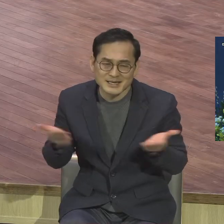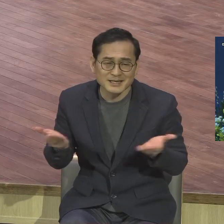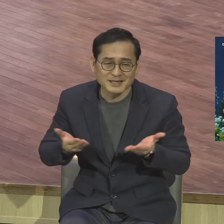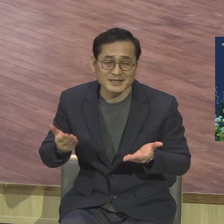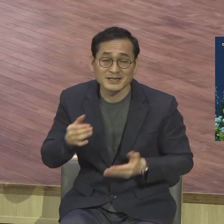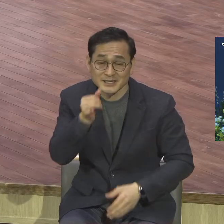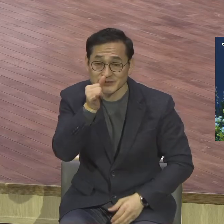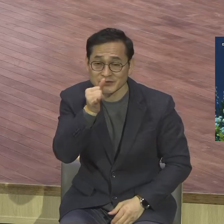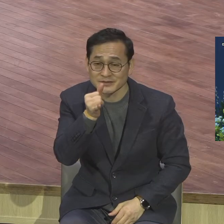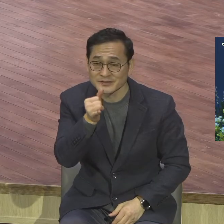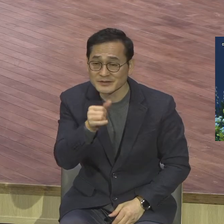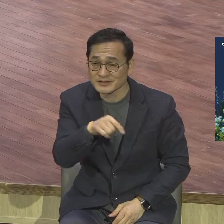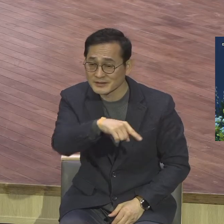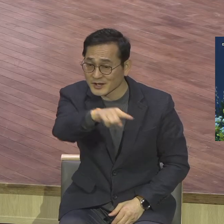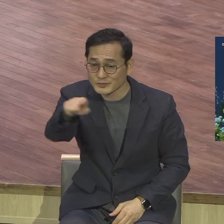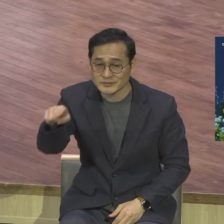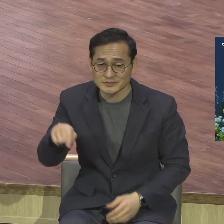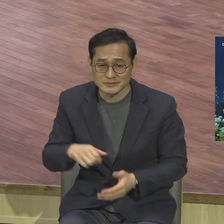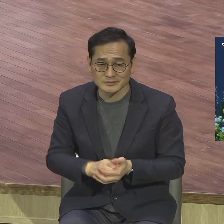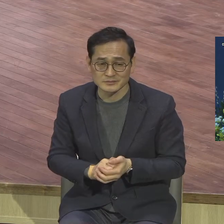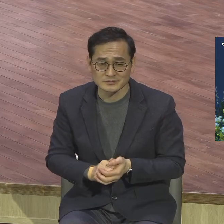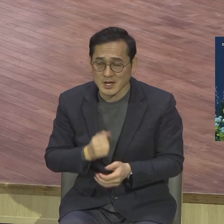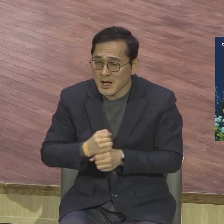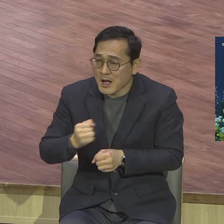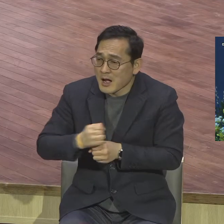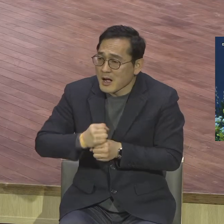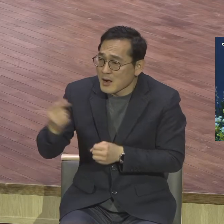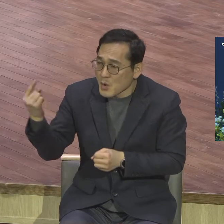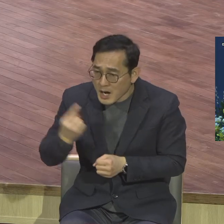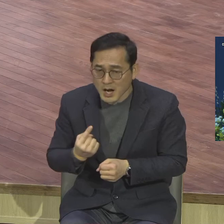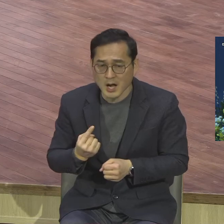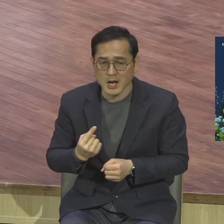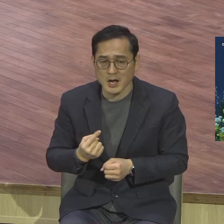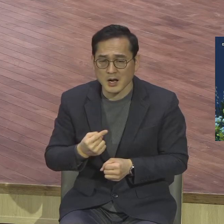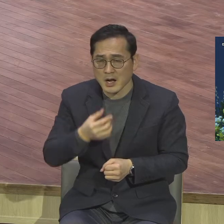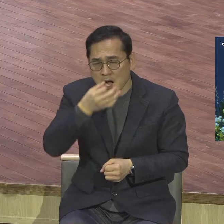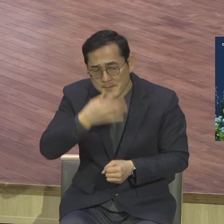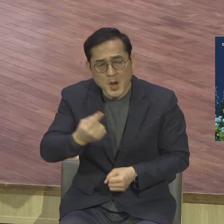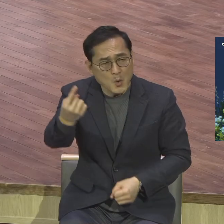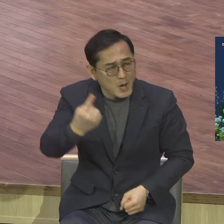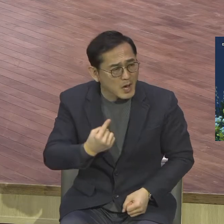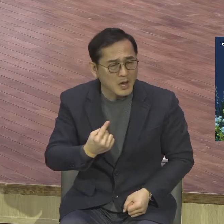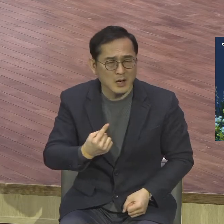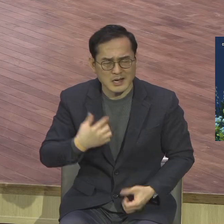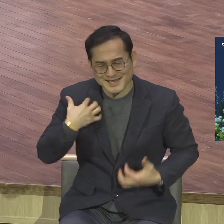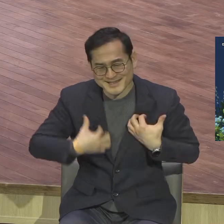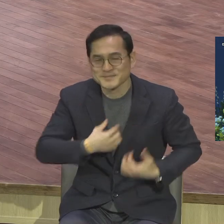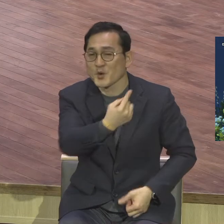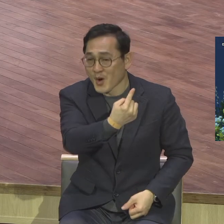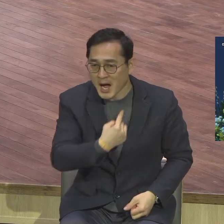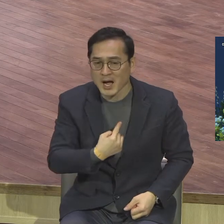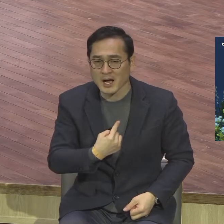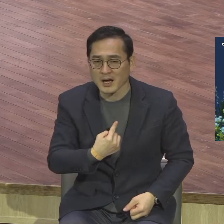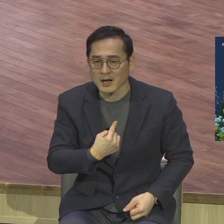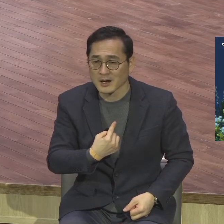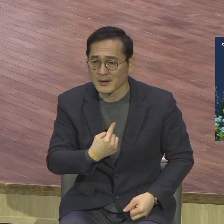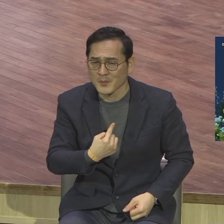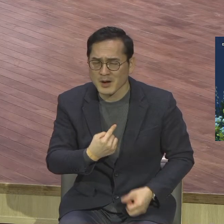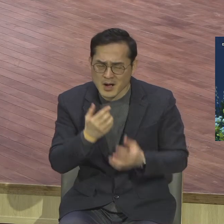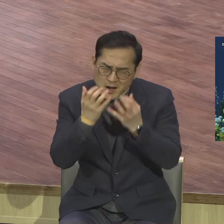생각도 하지 못한 당혹스러운 문제도 생겼을 것입니다 또 여전히 지금도 어려운 위기 가운데 있을 수도